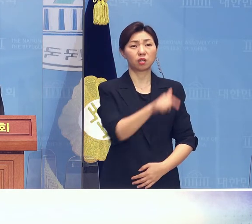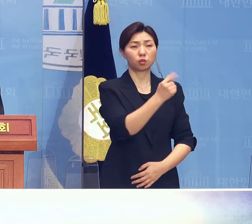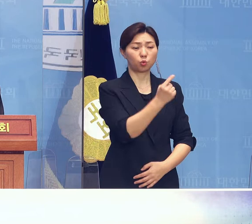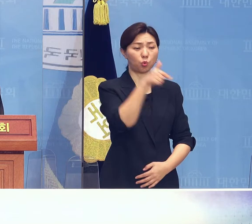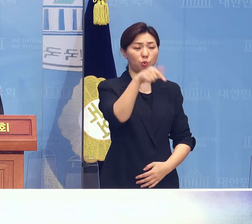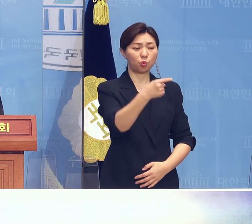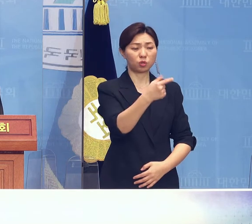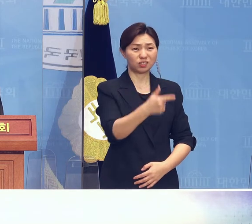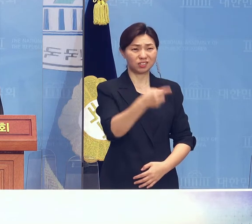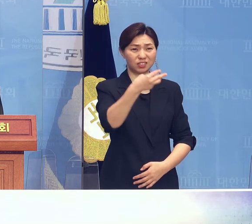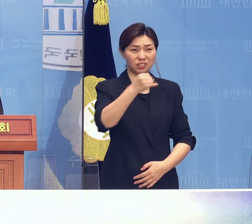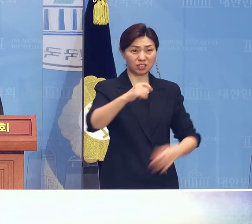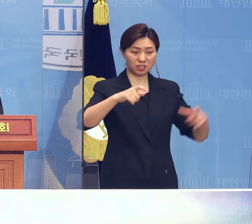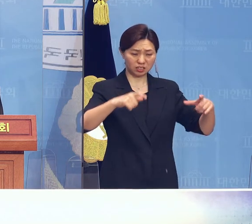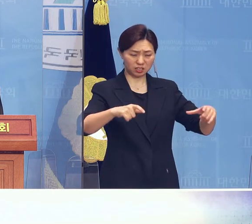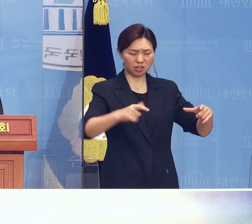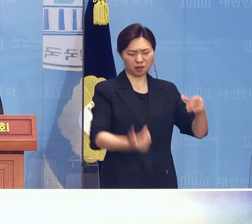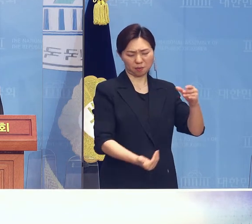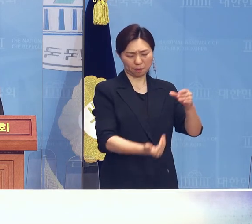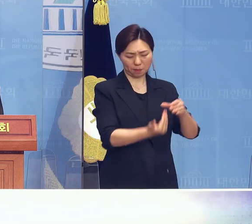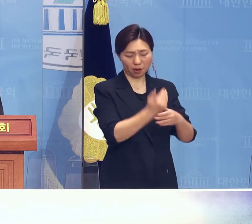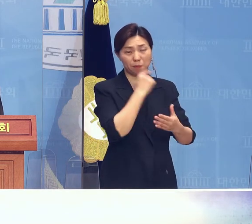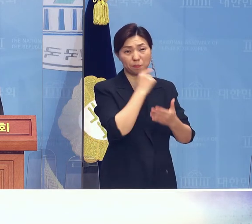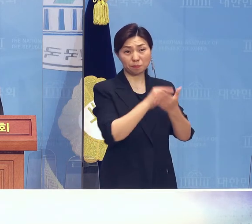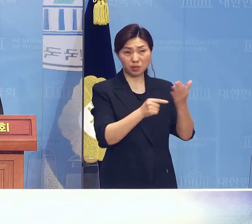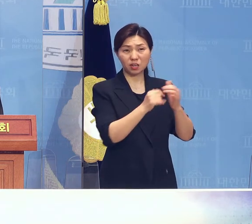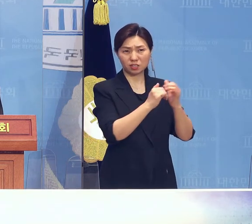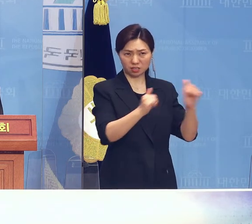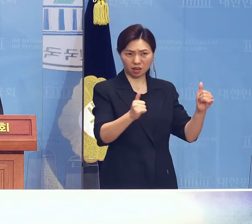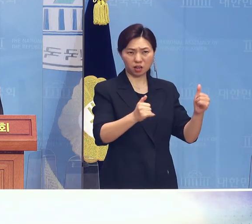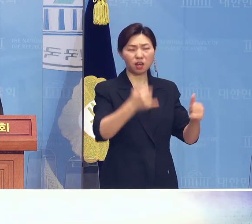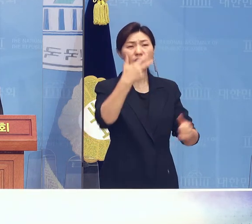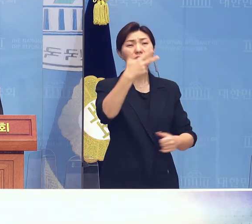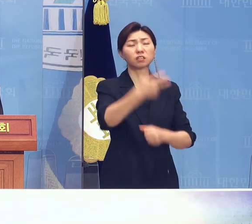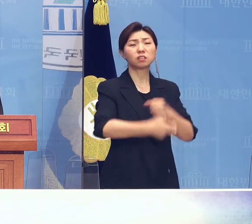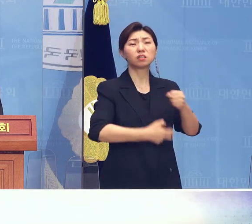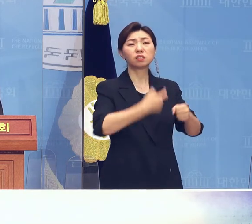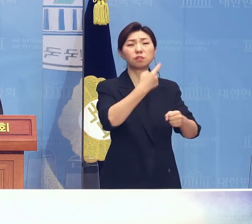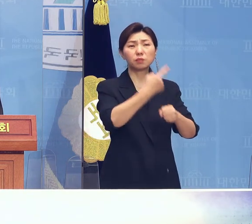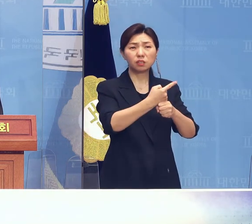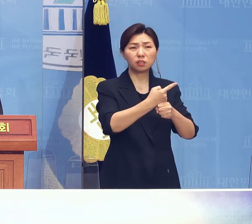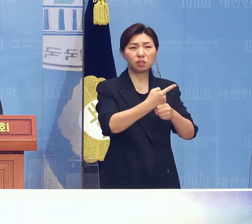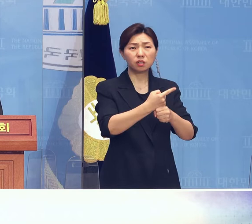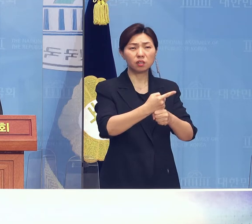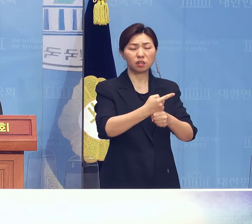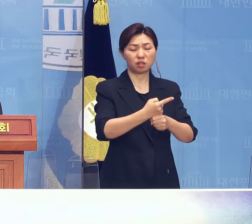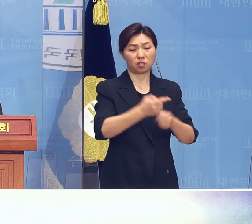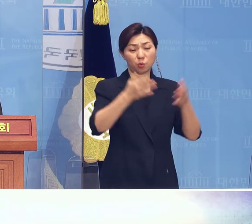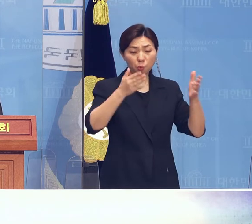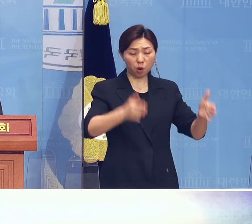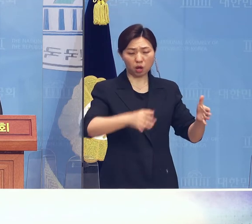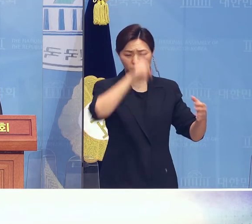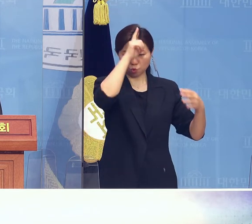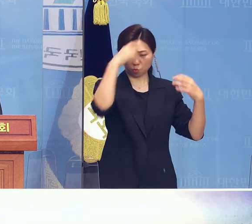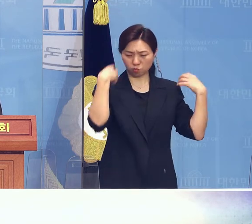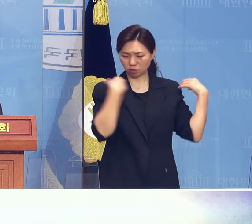피해자들은 72년 동안 정부의 무관심과 홀대 속에